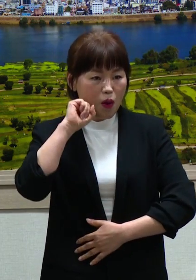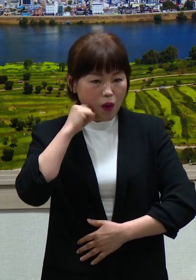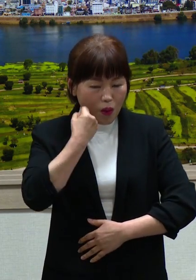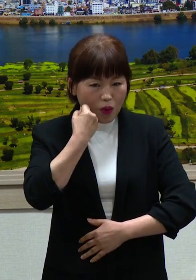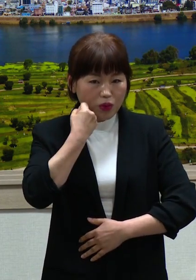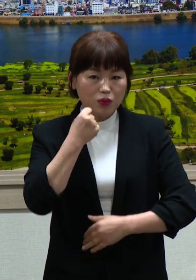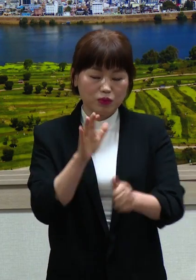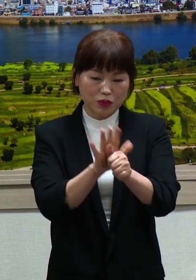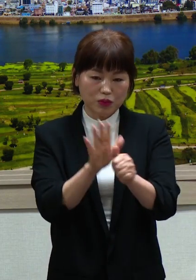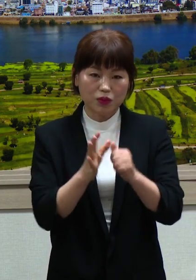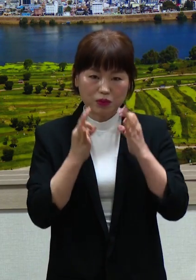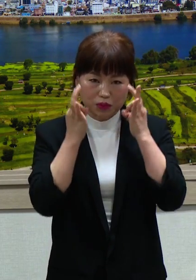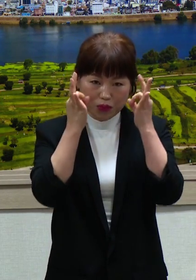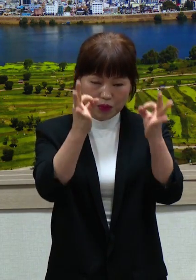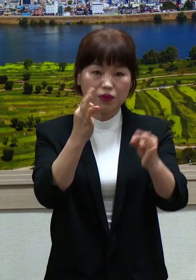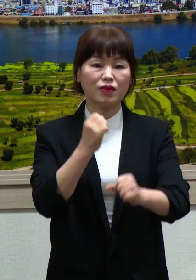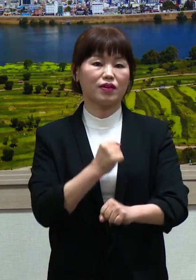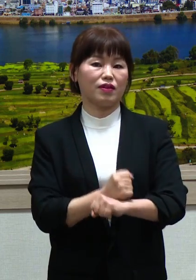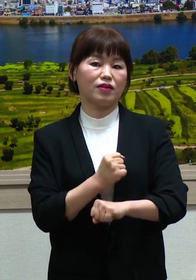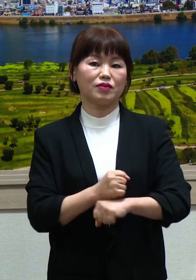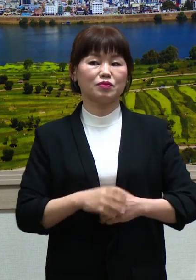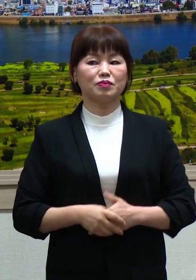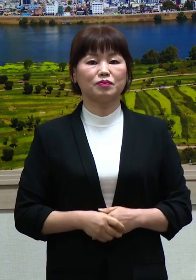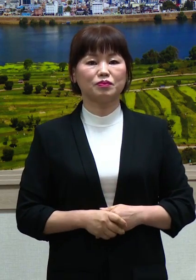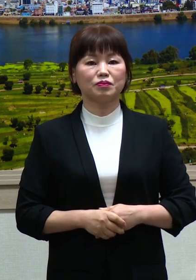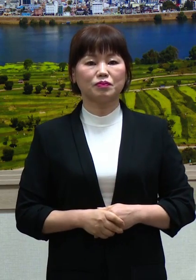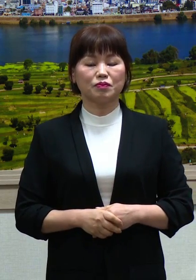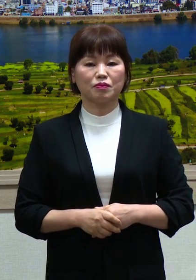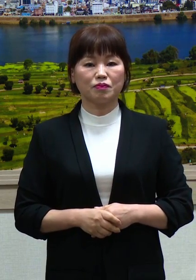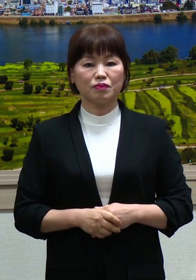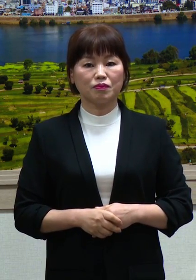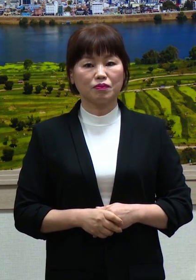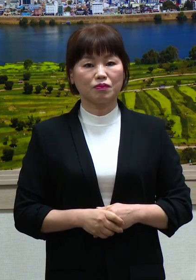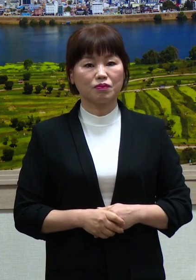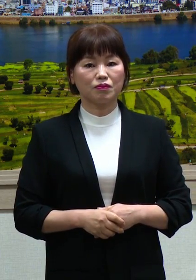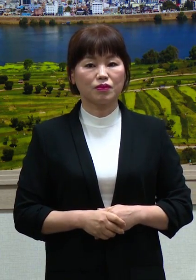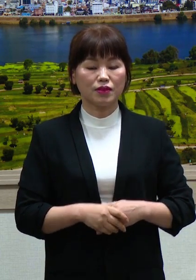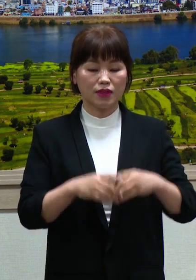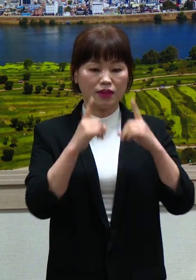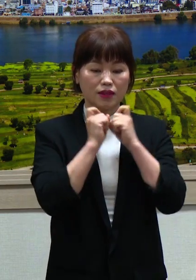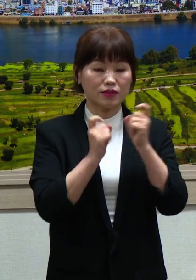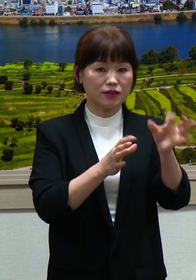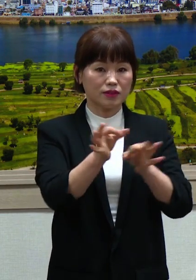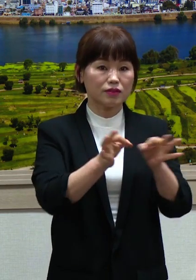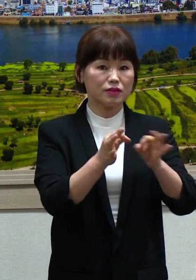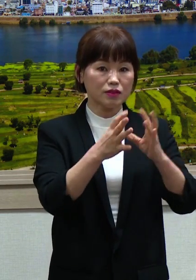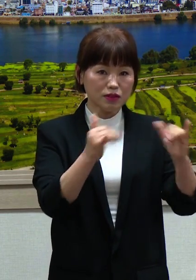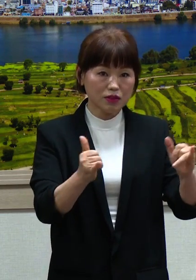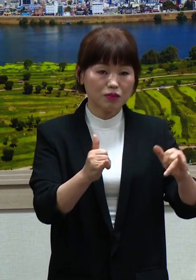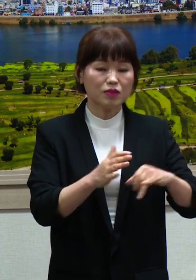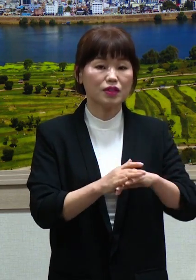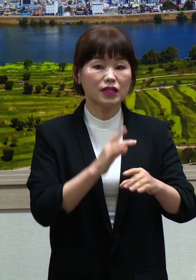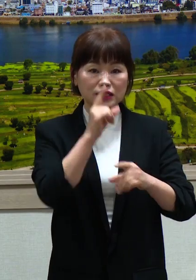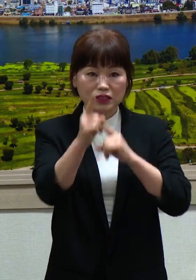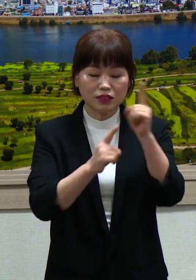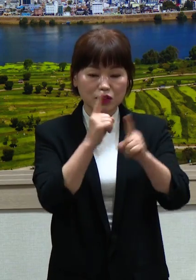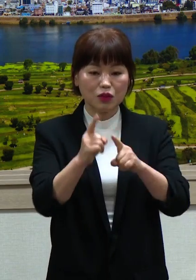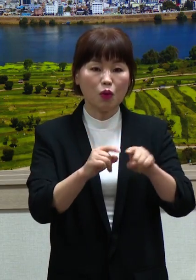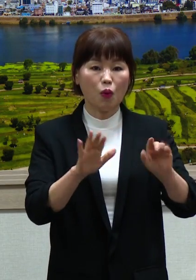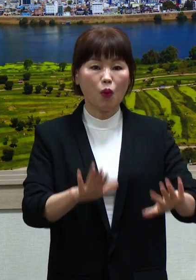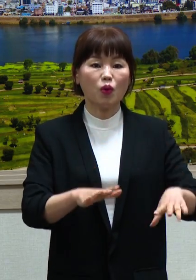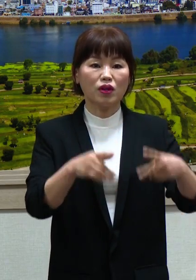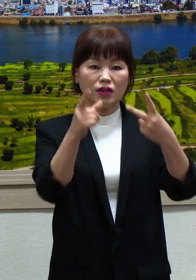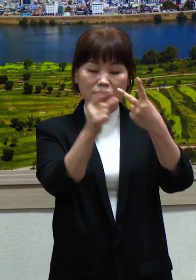재난지원금 신청은 소상공인 재난지원금을 제외하고 오는 2월 8일부터 각 담당부서로